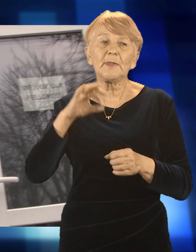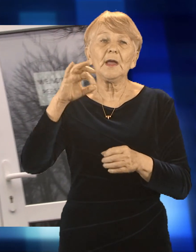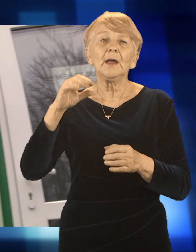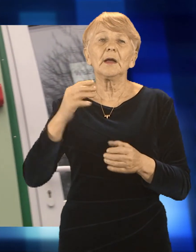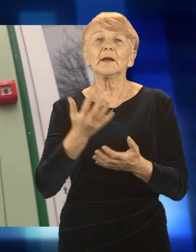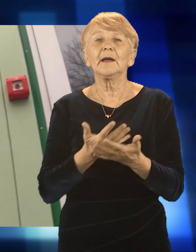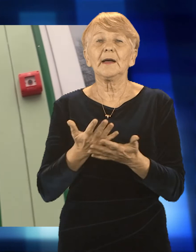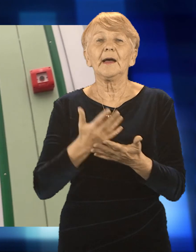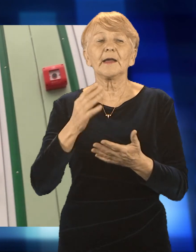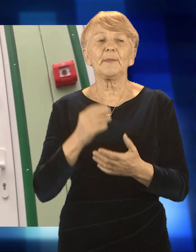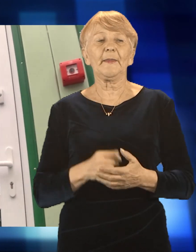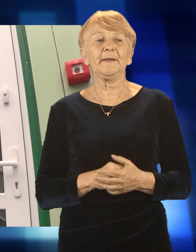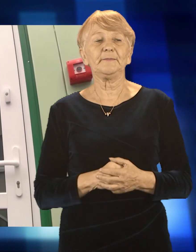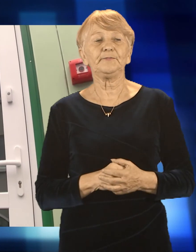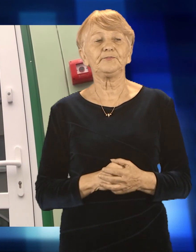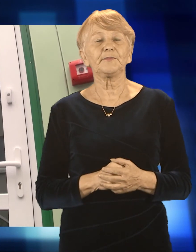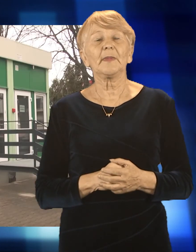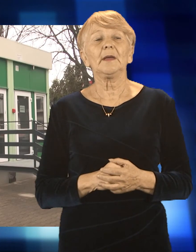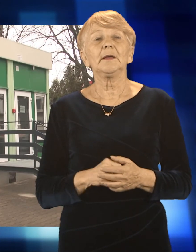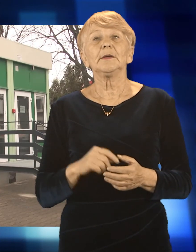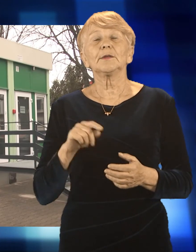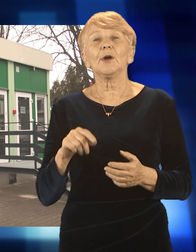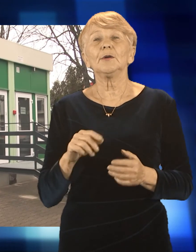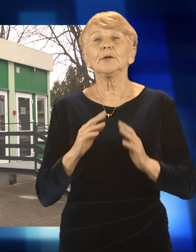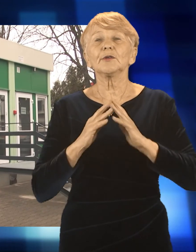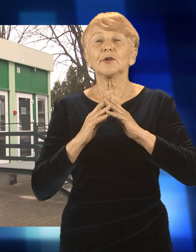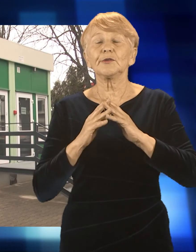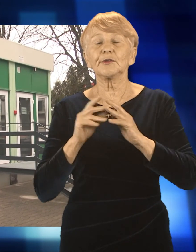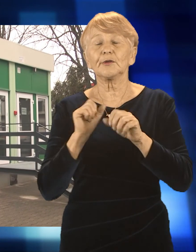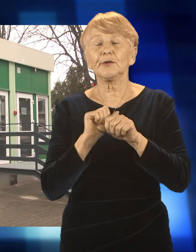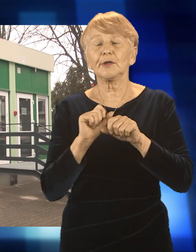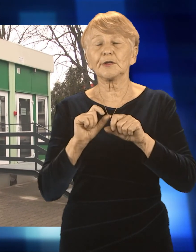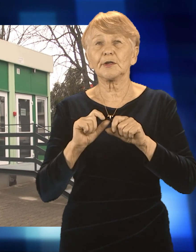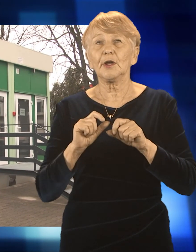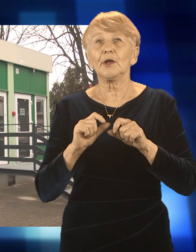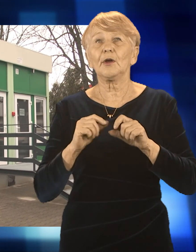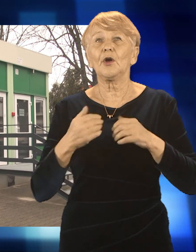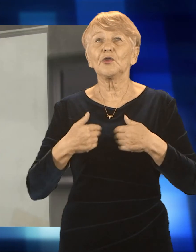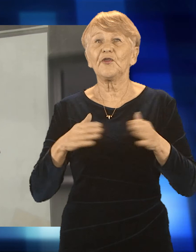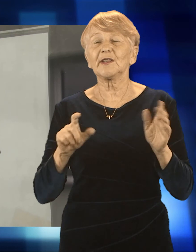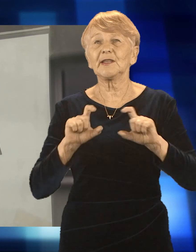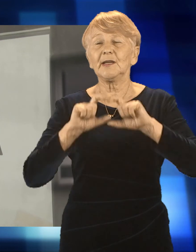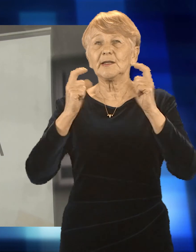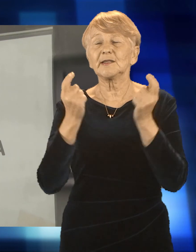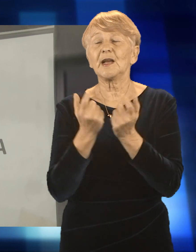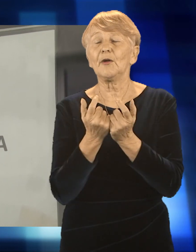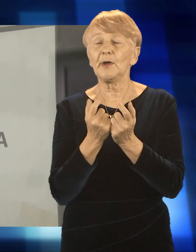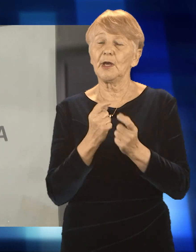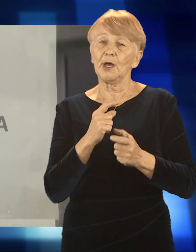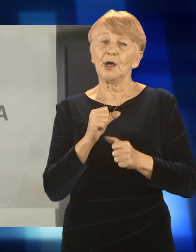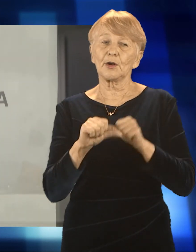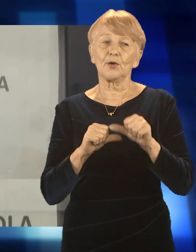jest taka jakby tylko żeby tam przeczekać tę noc. Choć schronisko dla bezdomnych jest czynne cały rok i przez całą dobę to